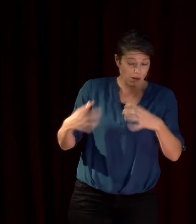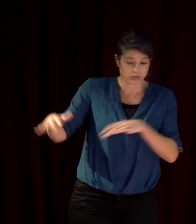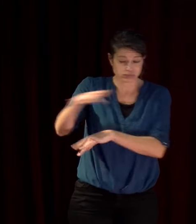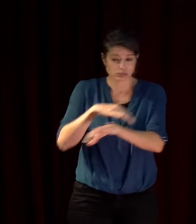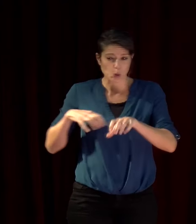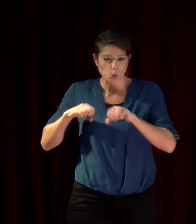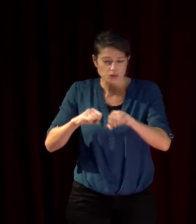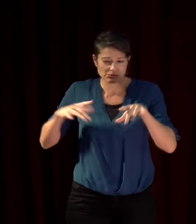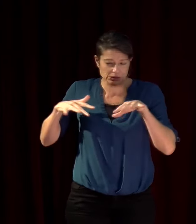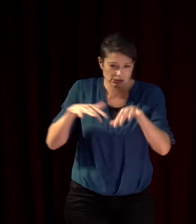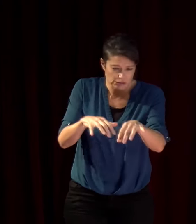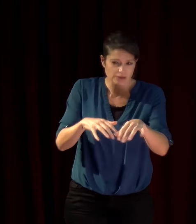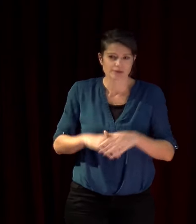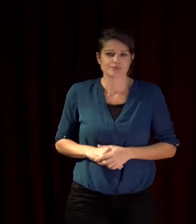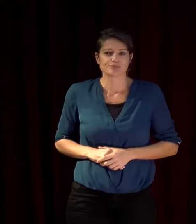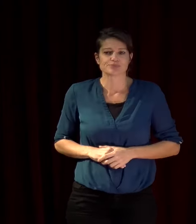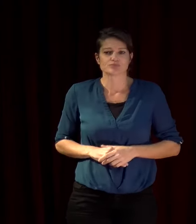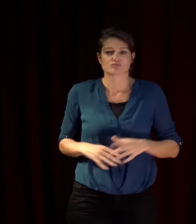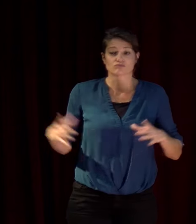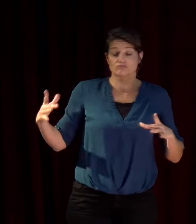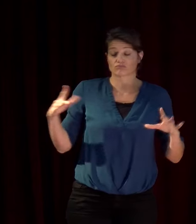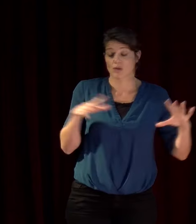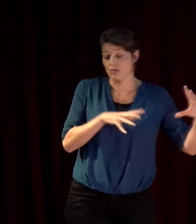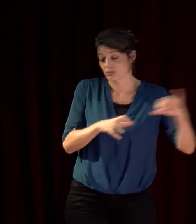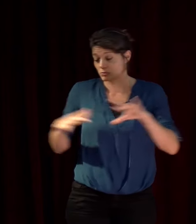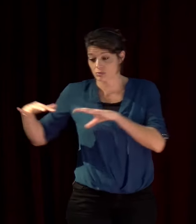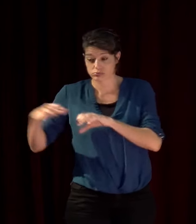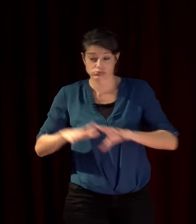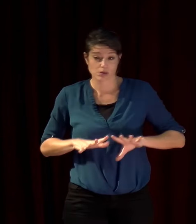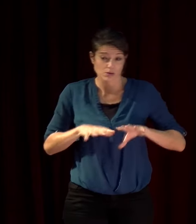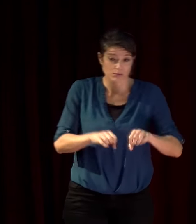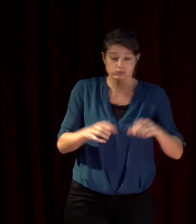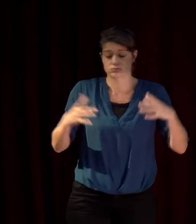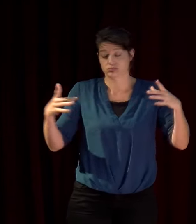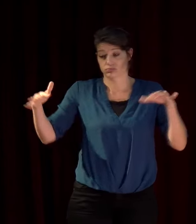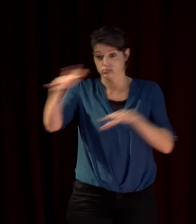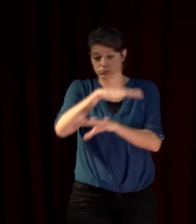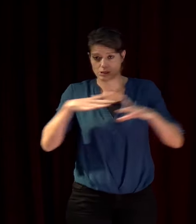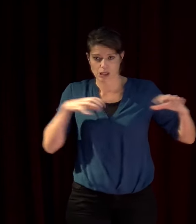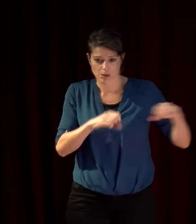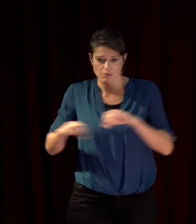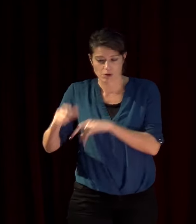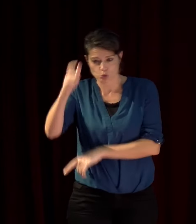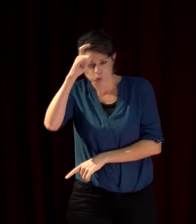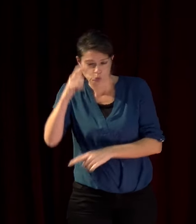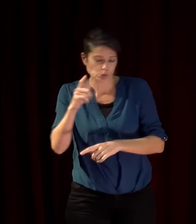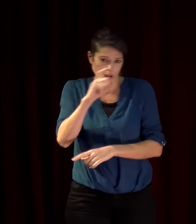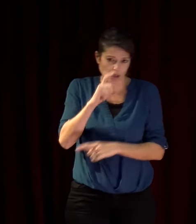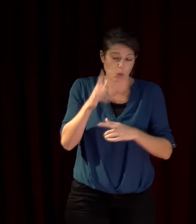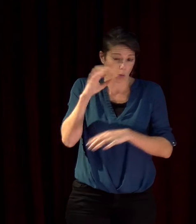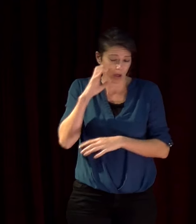des envahisseurs soit de de l'Est ou de l'Ouest ou de l'Afrique bon les Arabes les Turcs les Européens etc